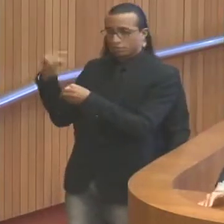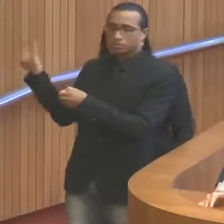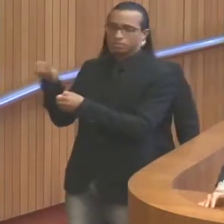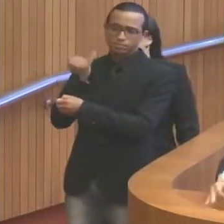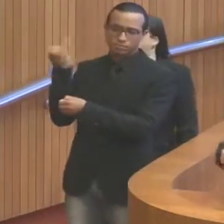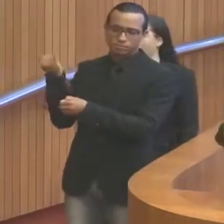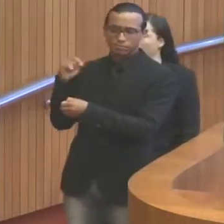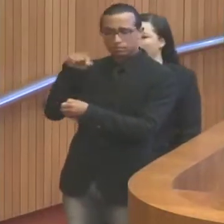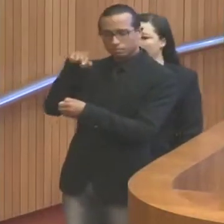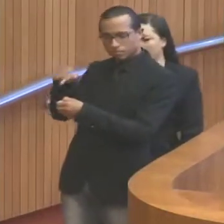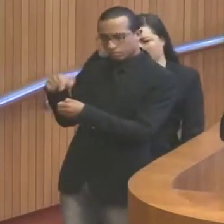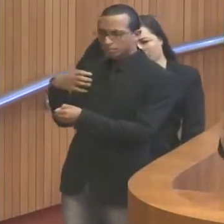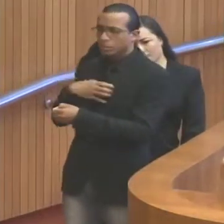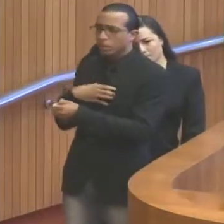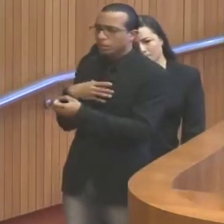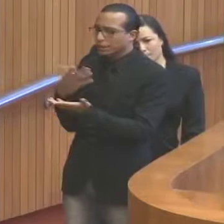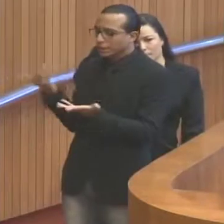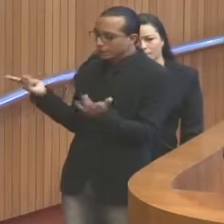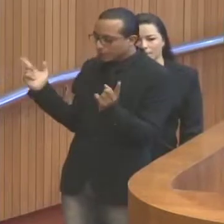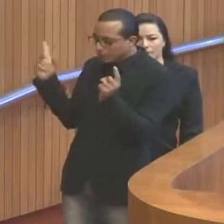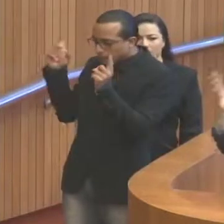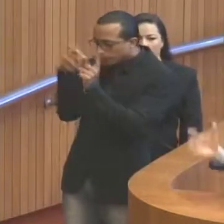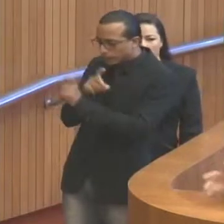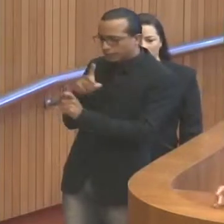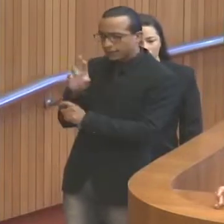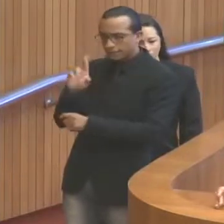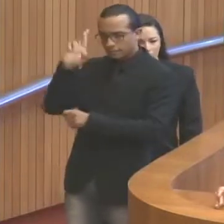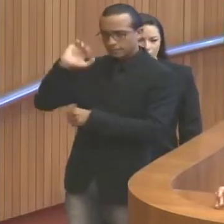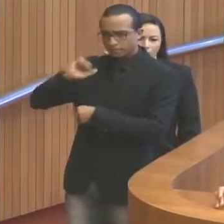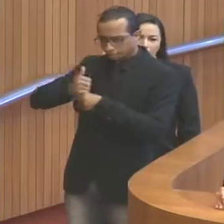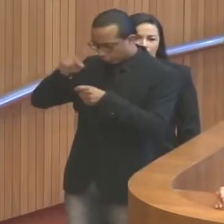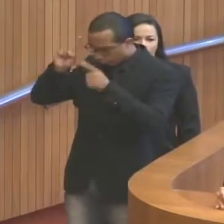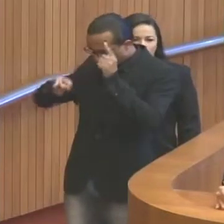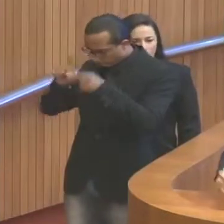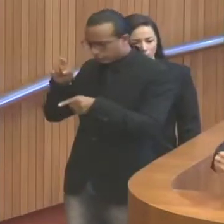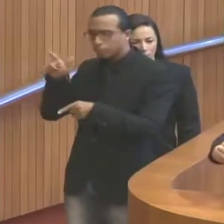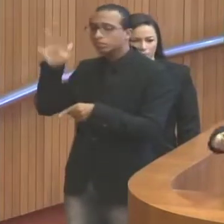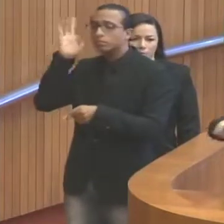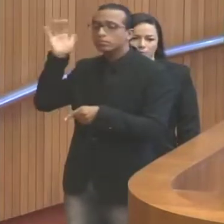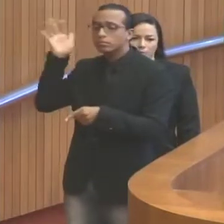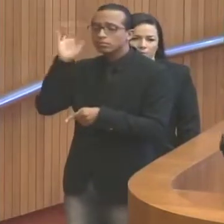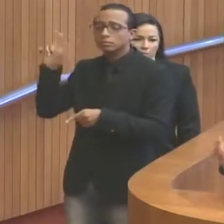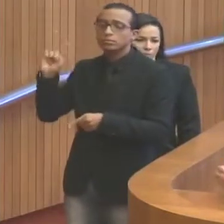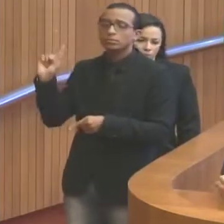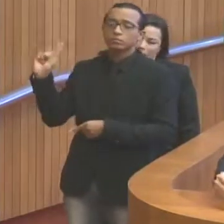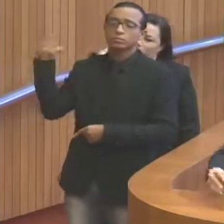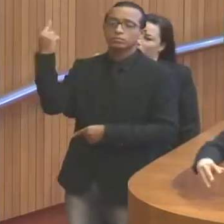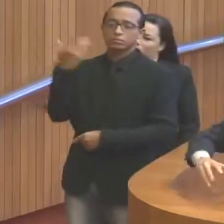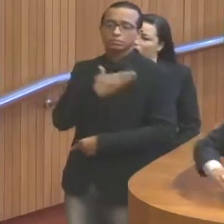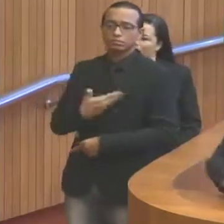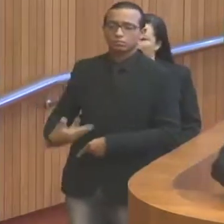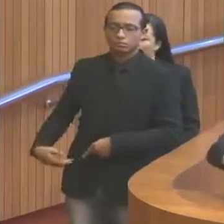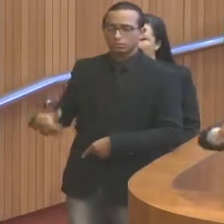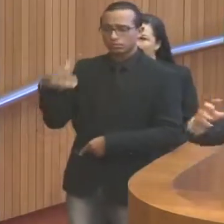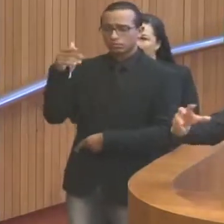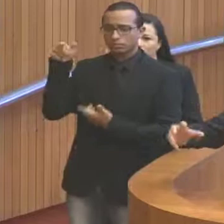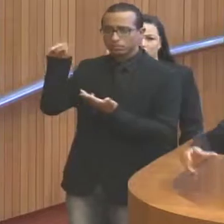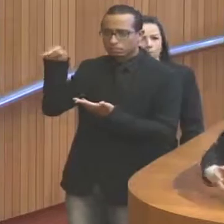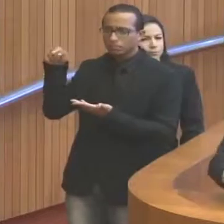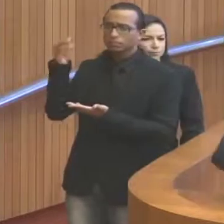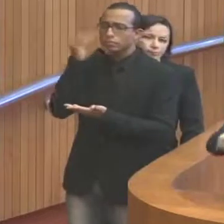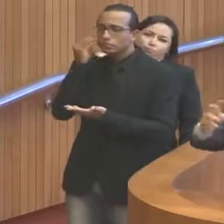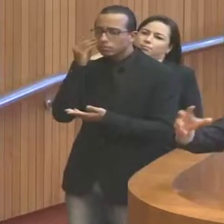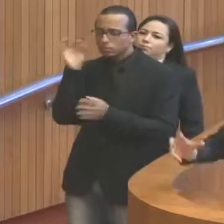nosso estado, está sentindo a dificuldade de governar uma cidade. Imagine uma governadora que tem a capacidade